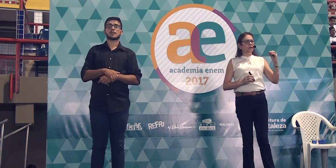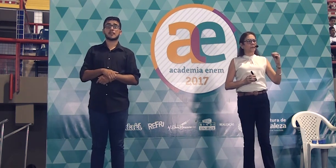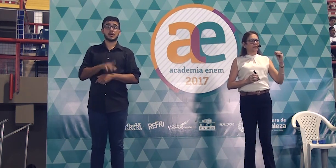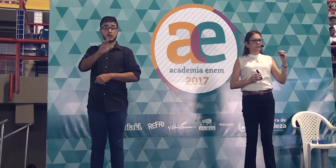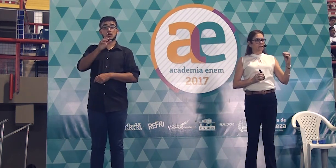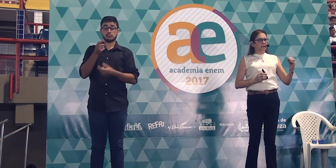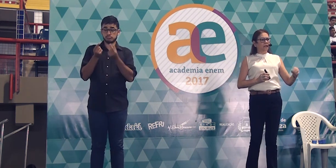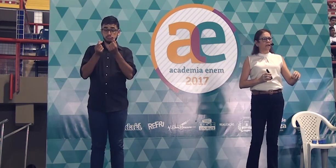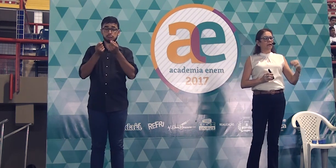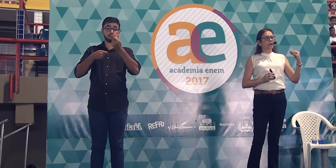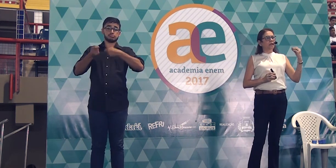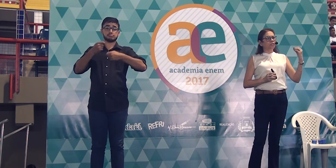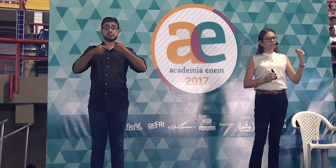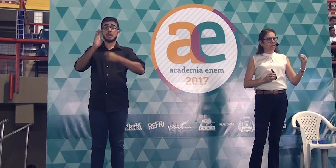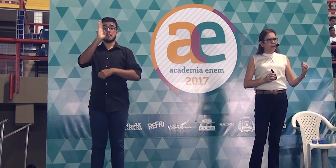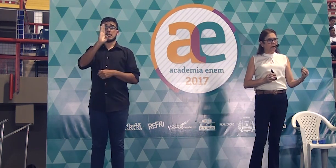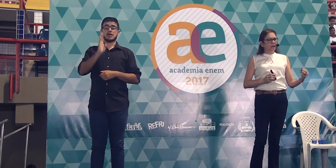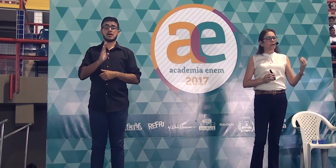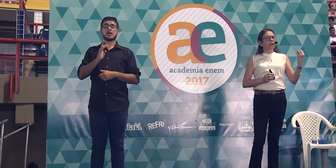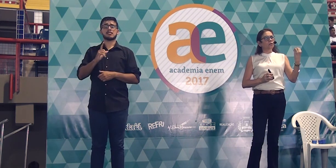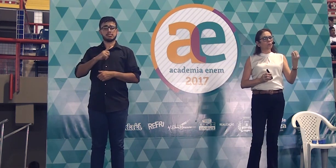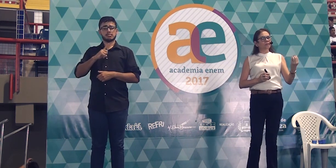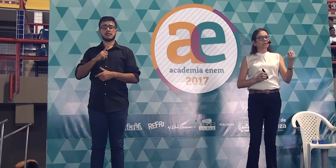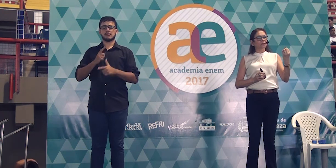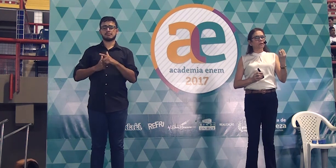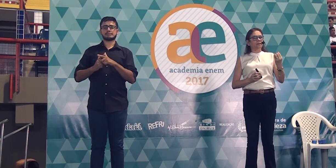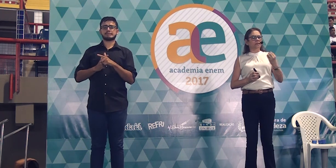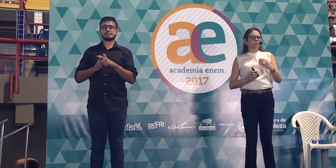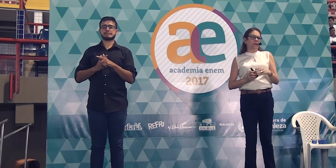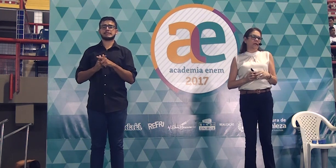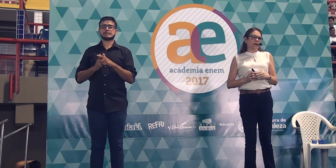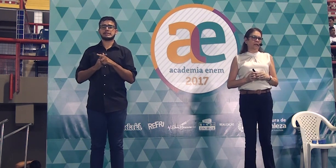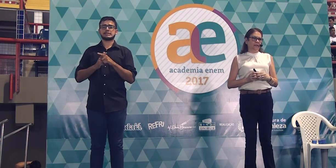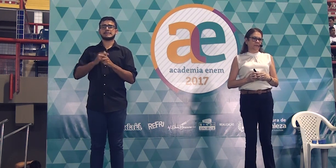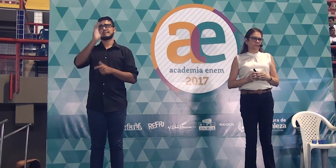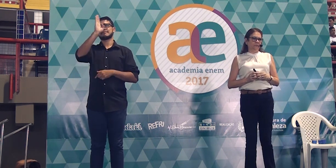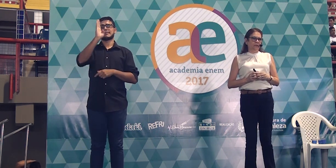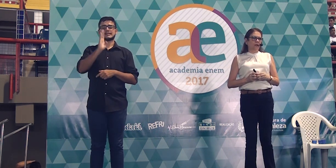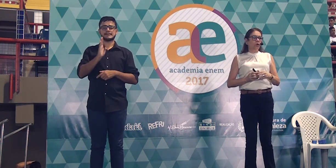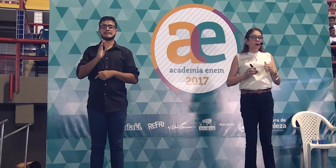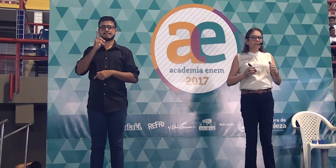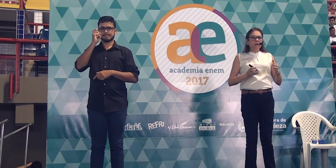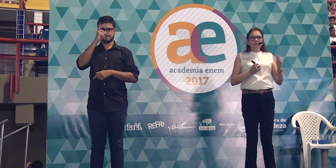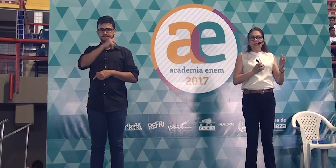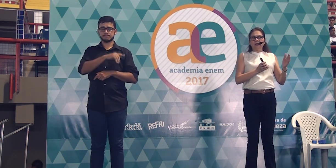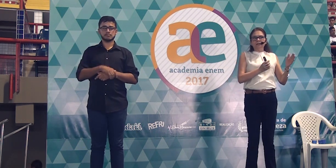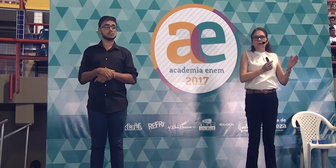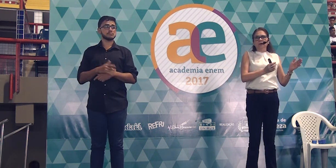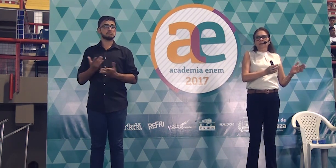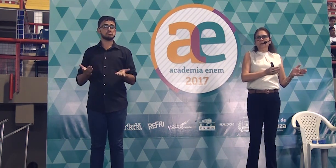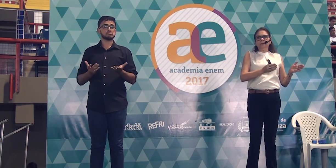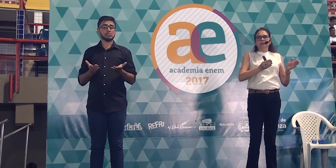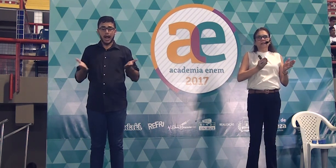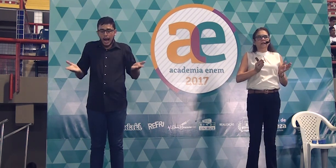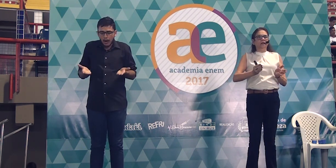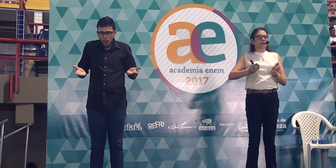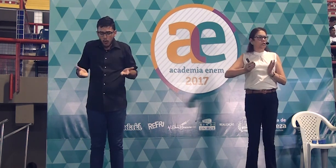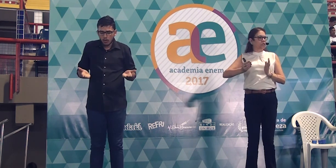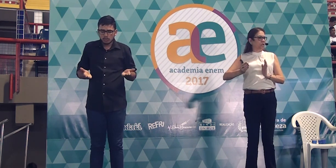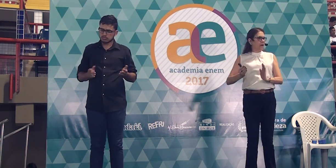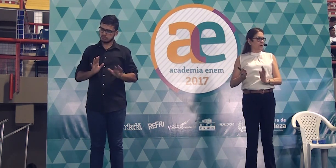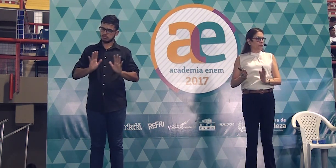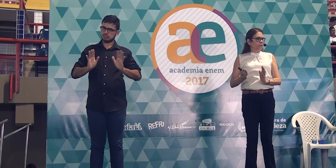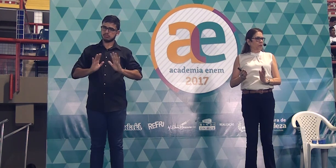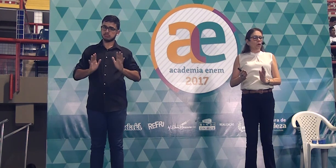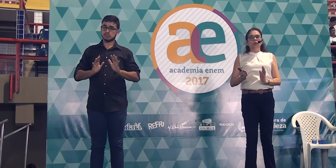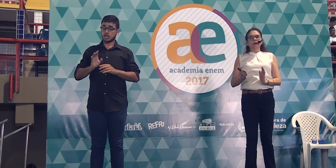economia brasileira está em uma situação delicada. Quando eu digo, a situação brasileira